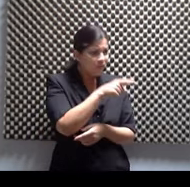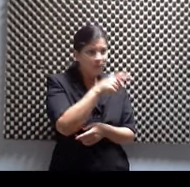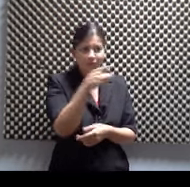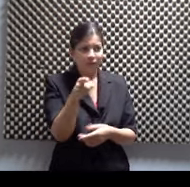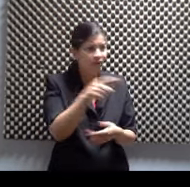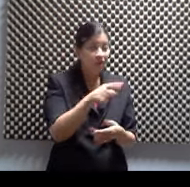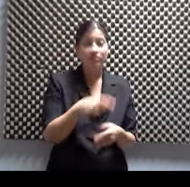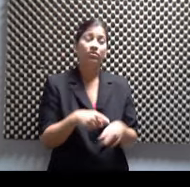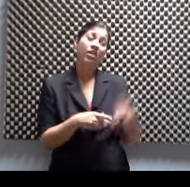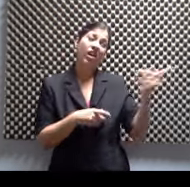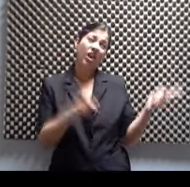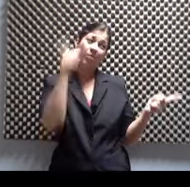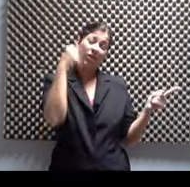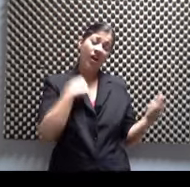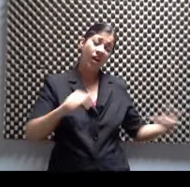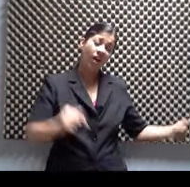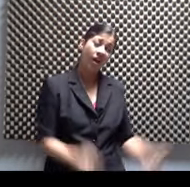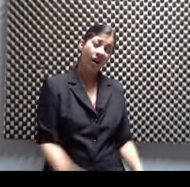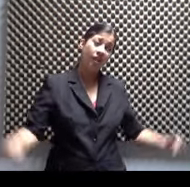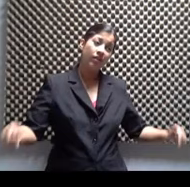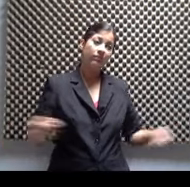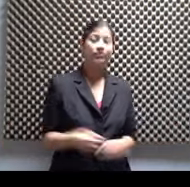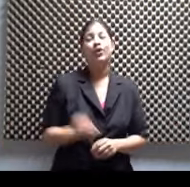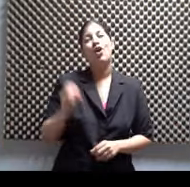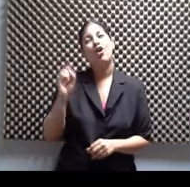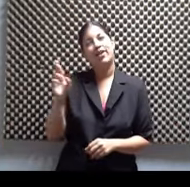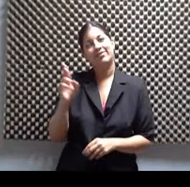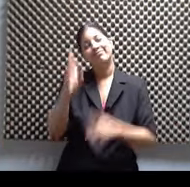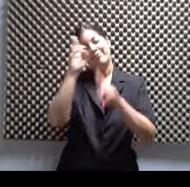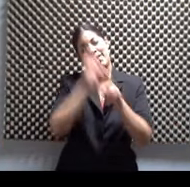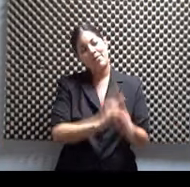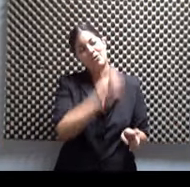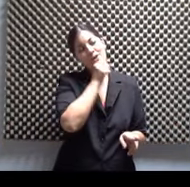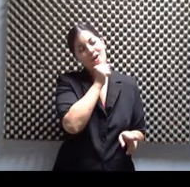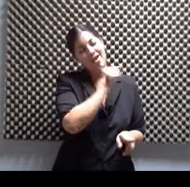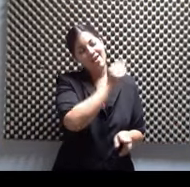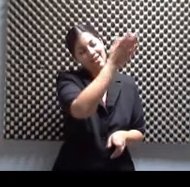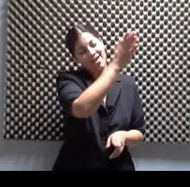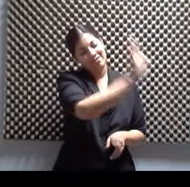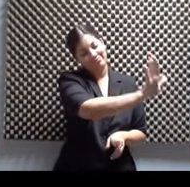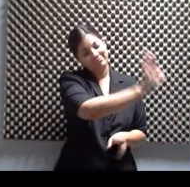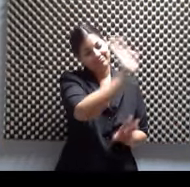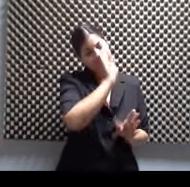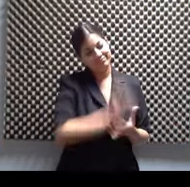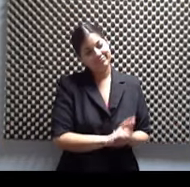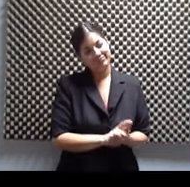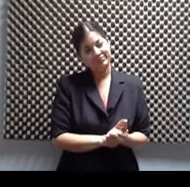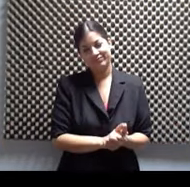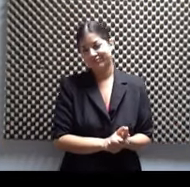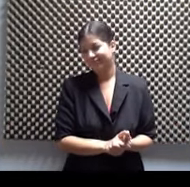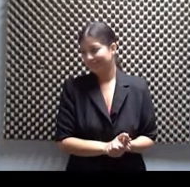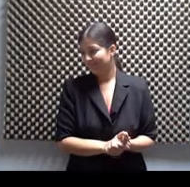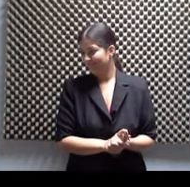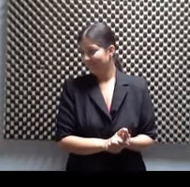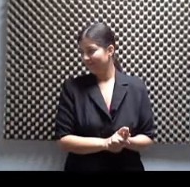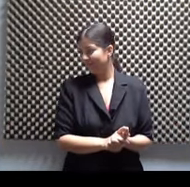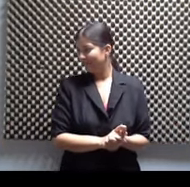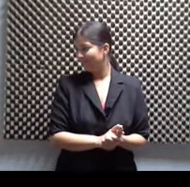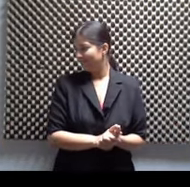Qué poca vergüenza. Está bien, por respeto a tu edad. Gracias, gracias. Me maté. Sí. O sea, porque esto es